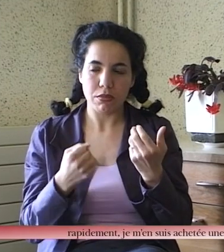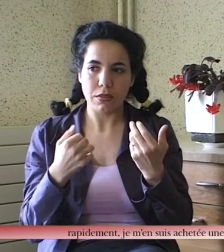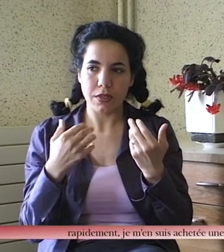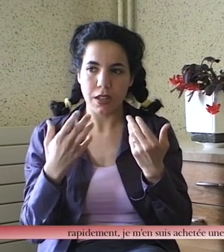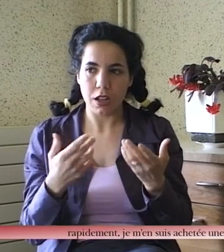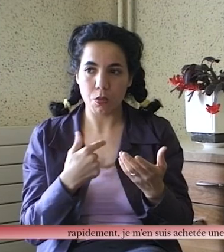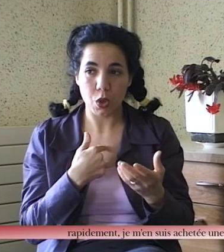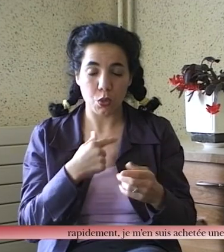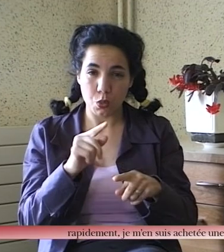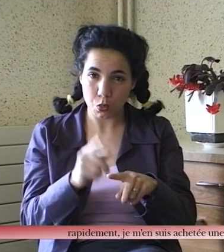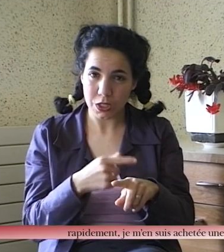rapidement je m'en suis acheté une.